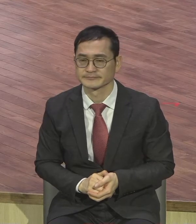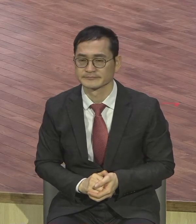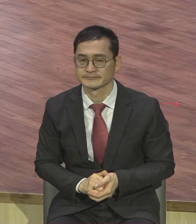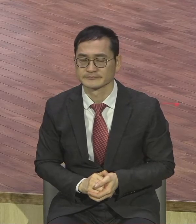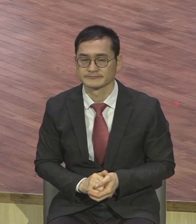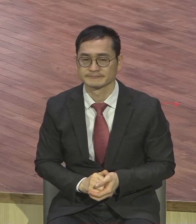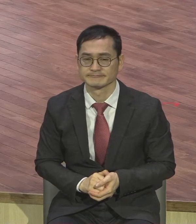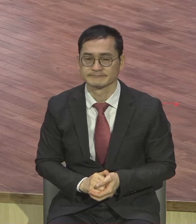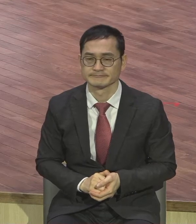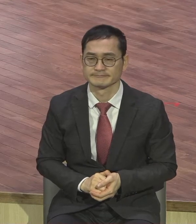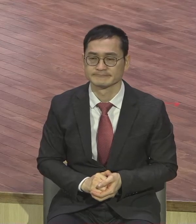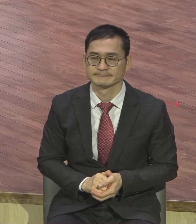된다